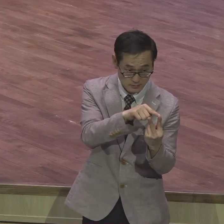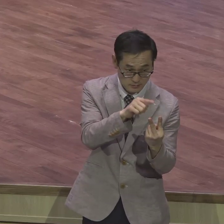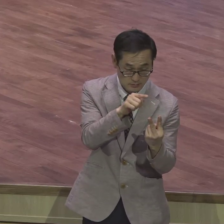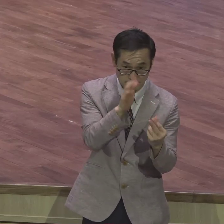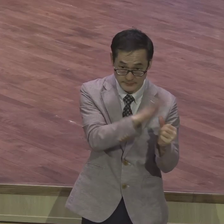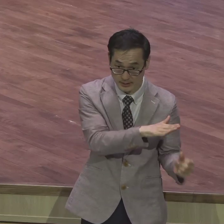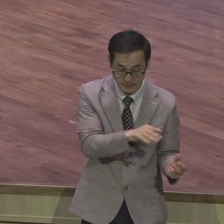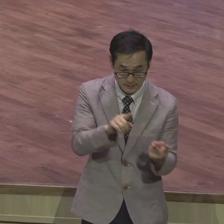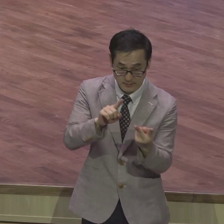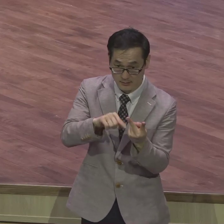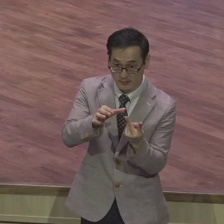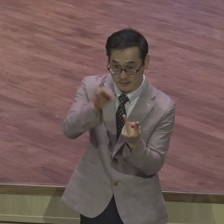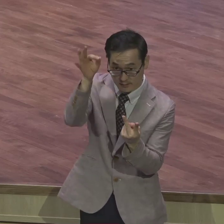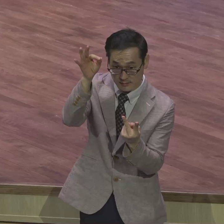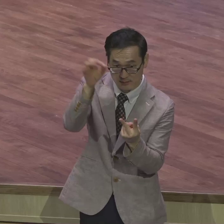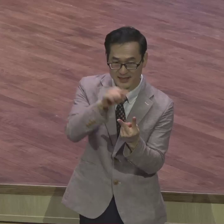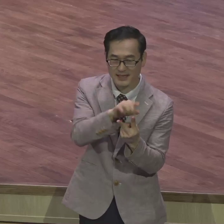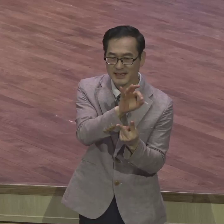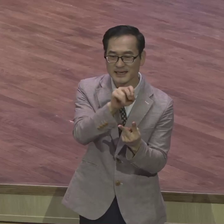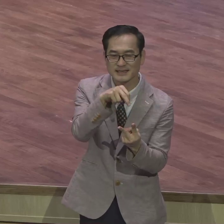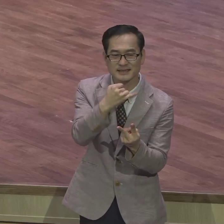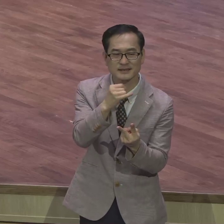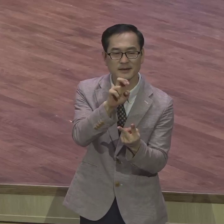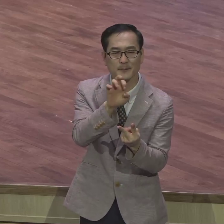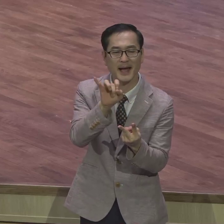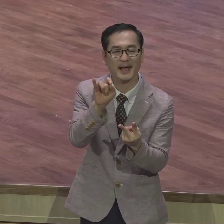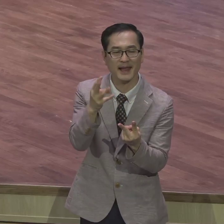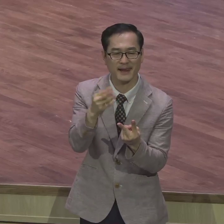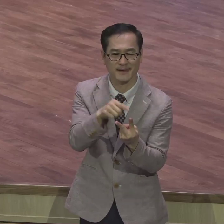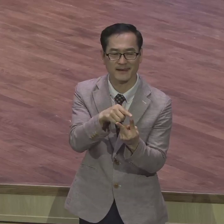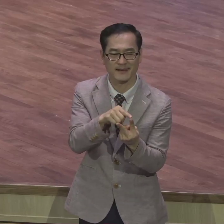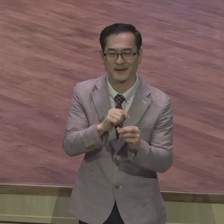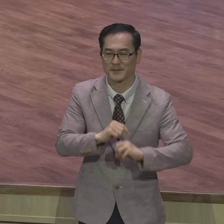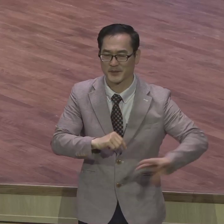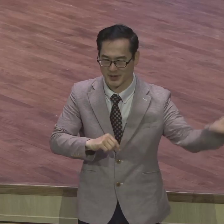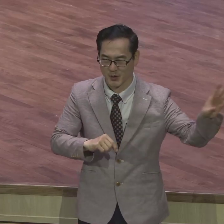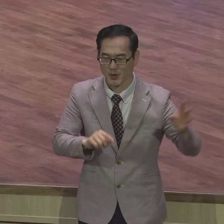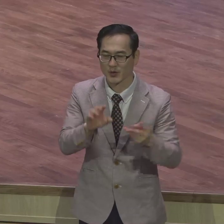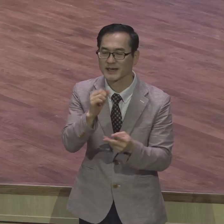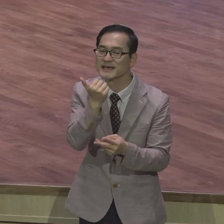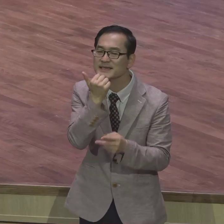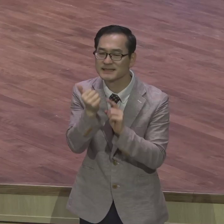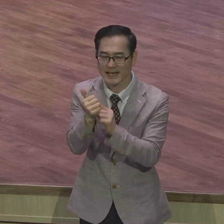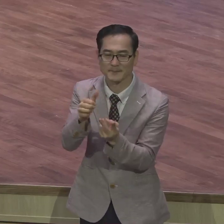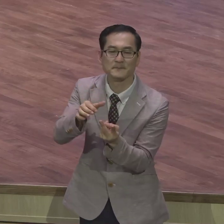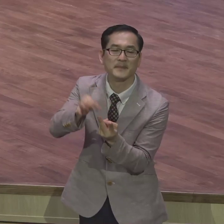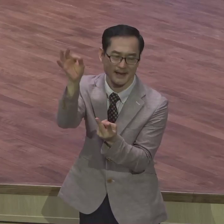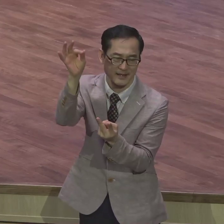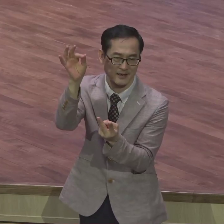이스라엘은 버리고 이삭을 택했다 하나님이